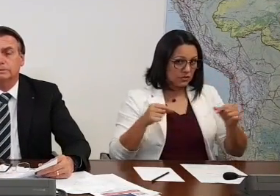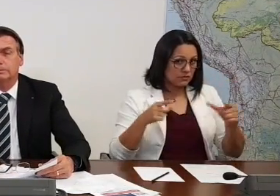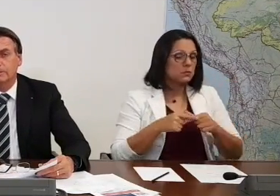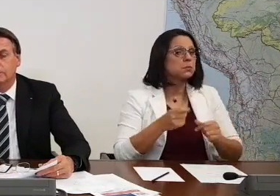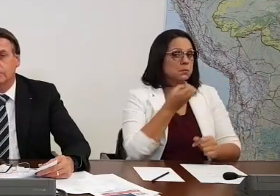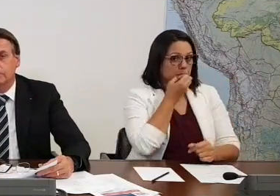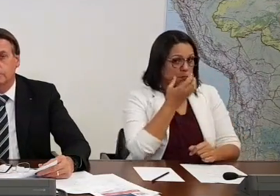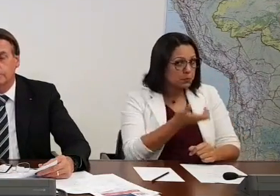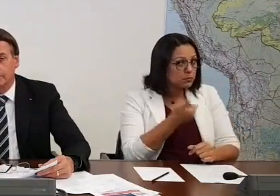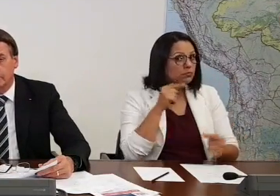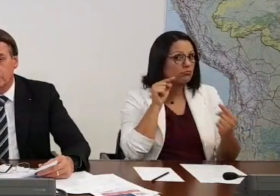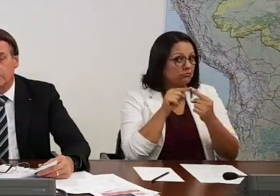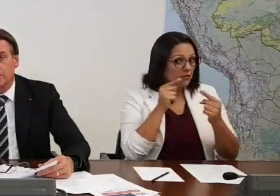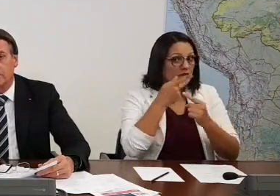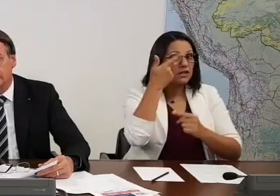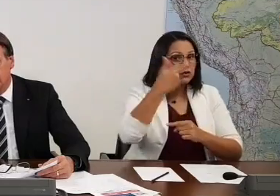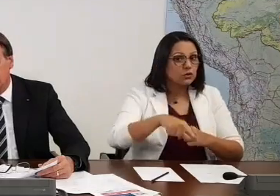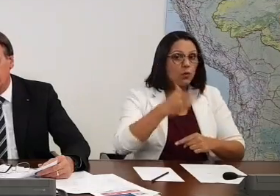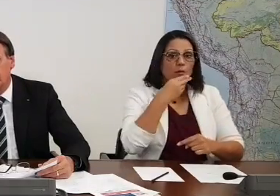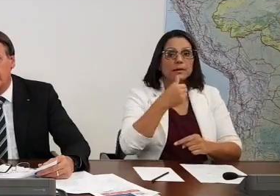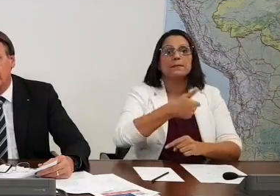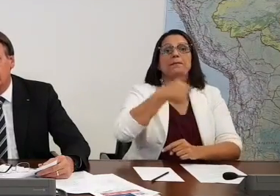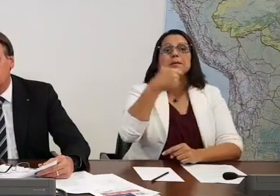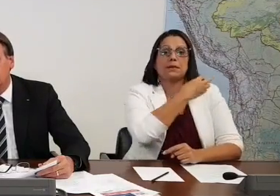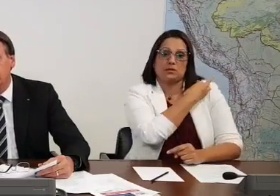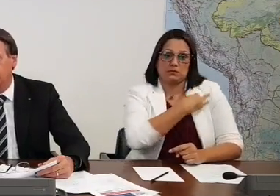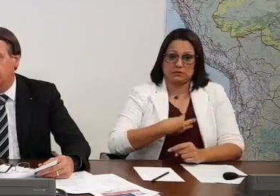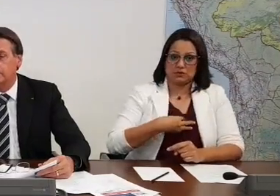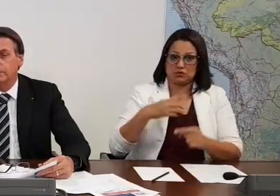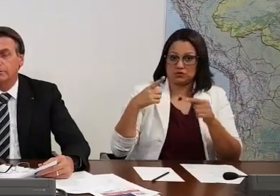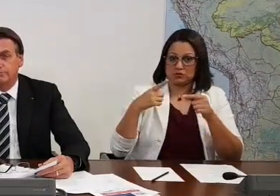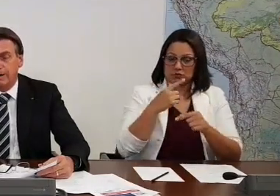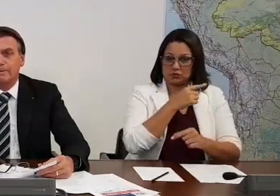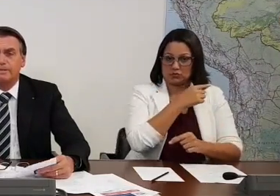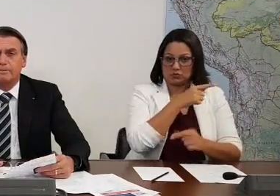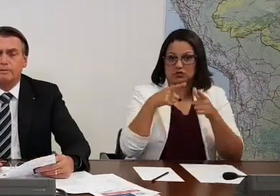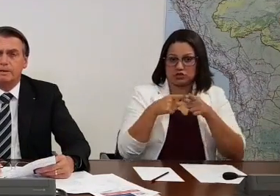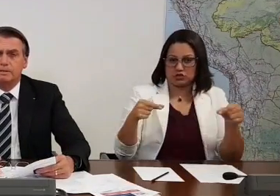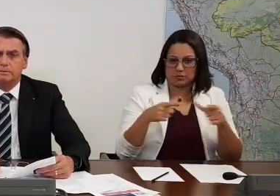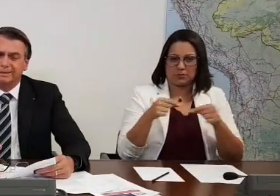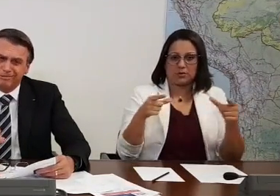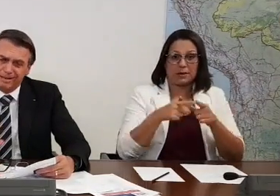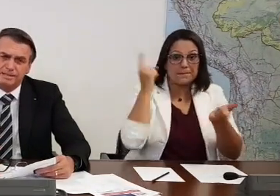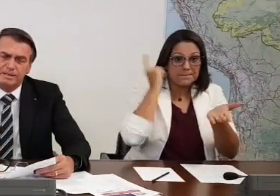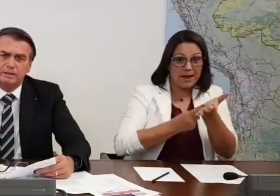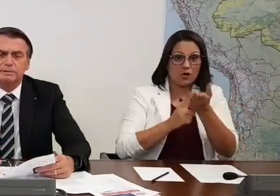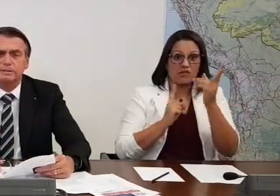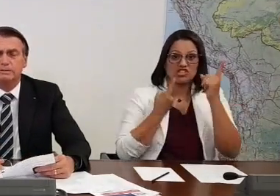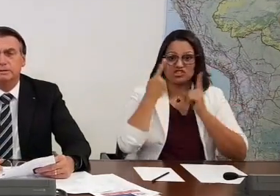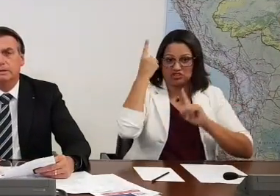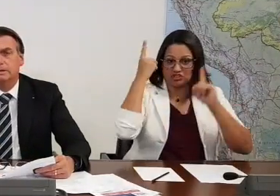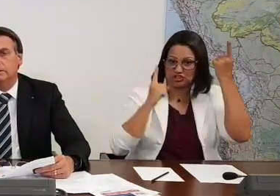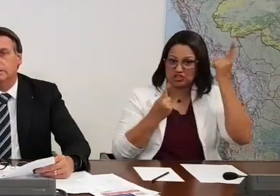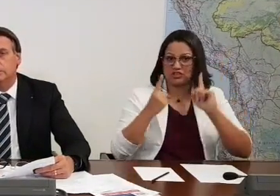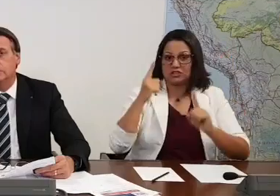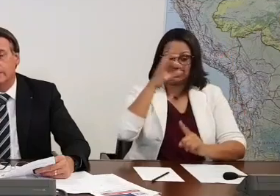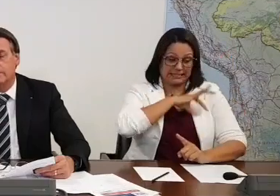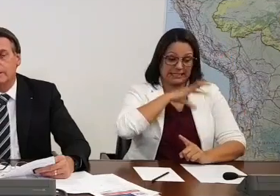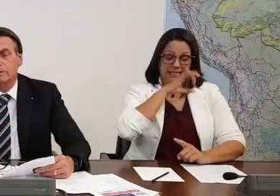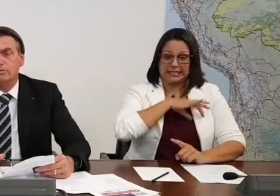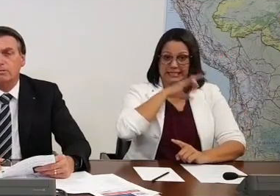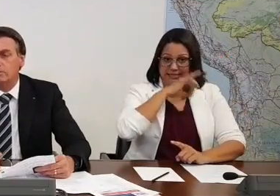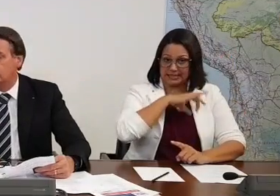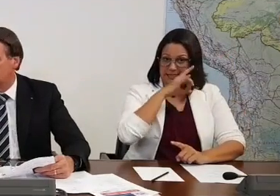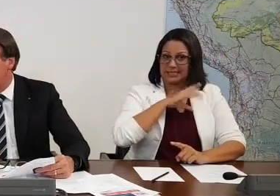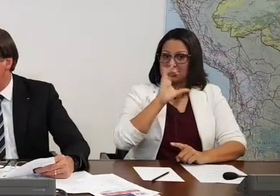o primeiro ministro japonês, está uma viagem marcada pro Chile, final do ano, vai passar pelo Brasil, está quase certo isso, no